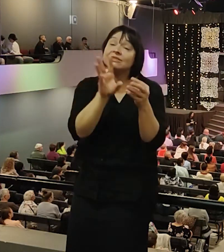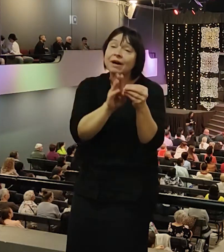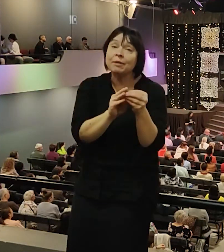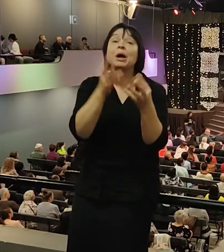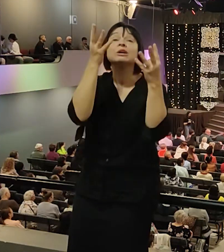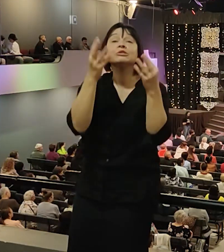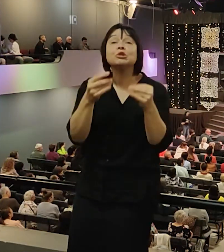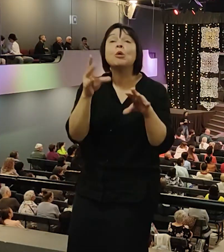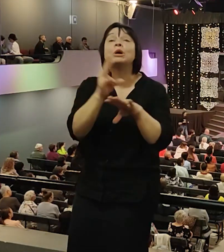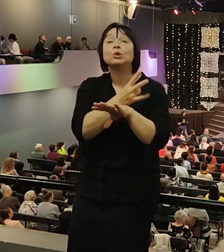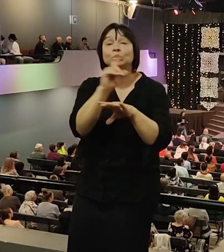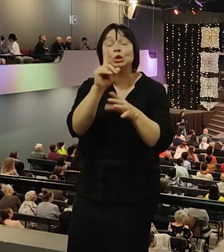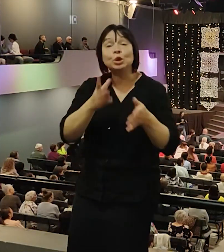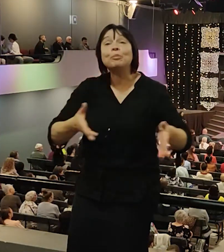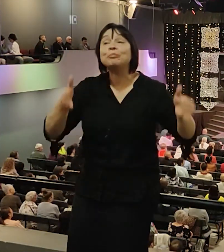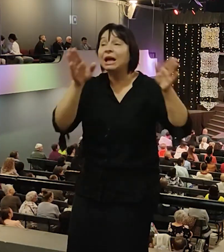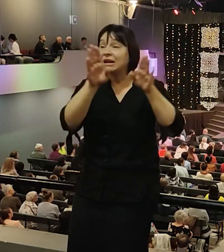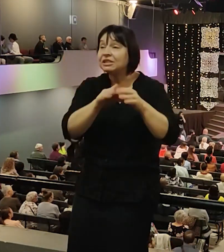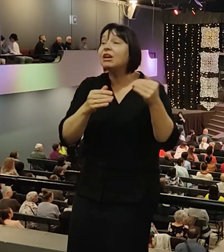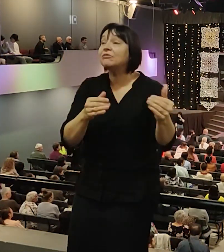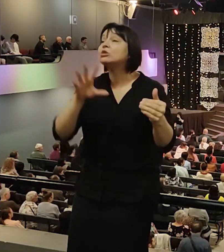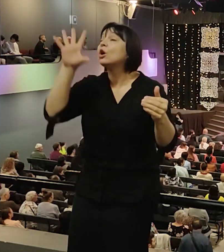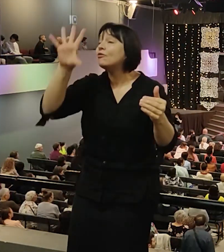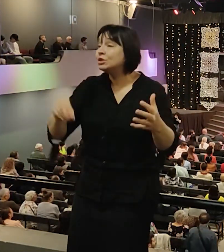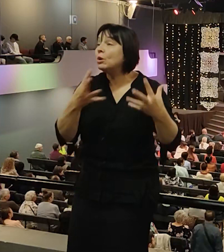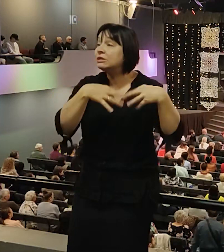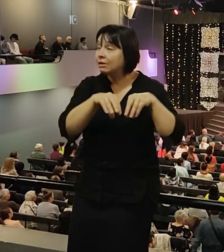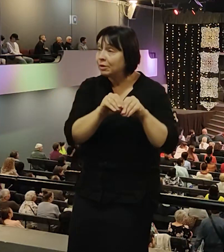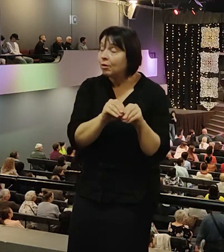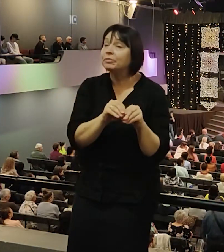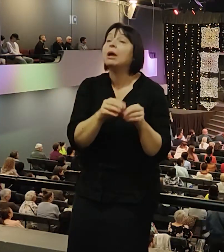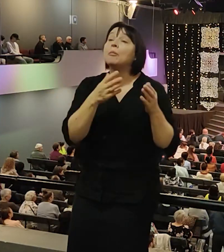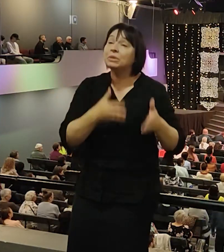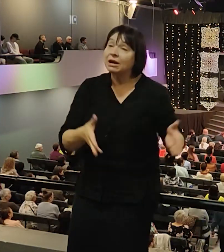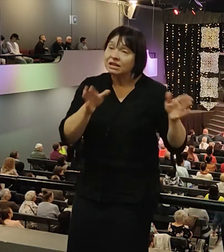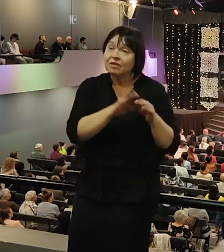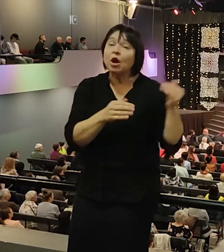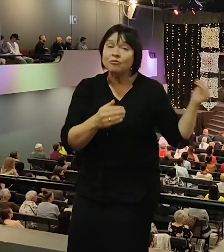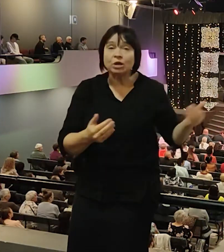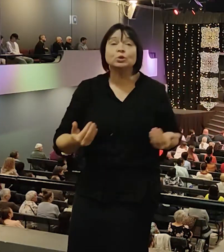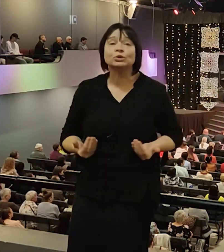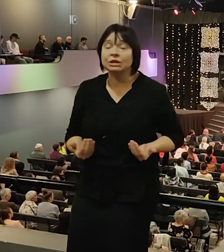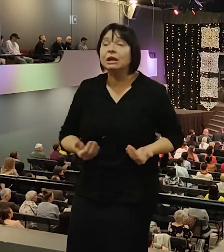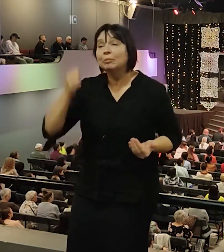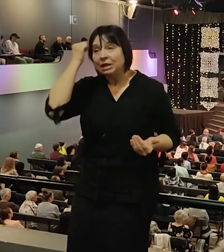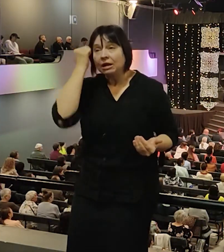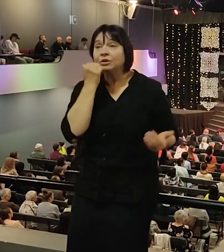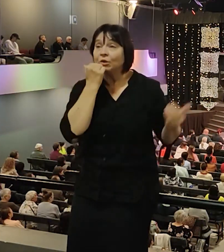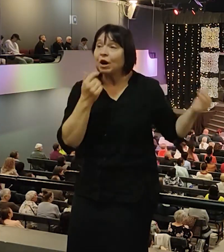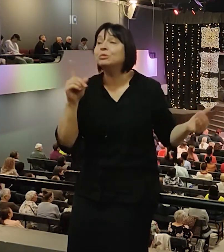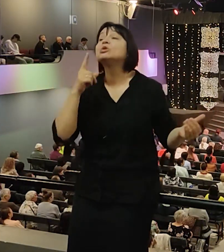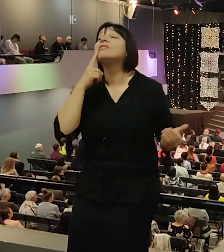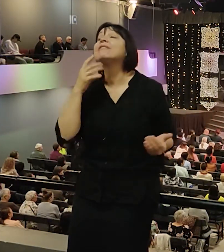Что благословлять вас и ваше все семейство. Я благословляю вашу жизнь. И благодарю вам, что вы верны.